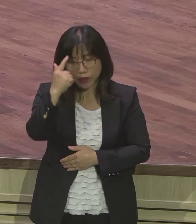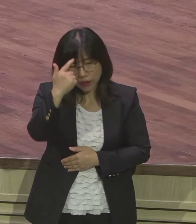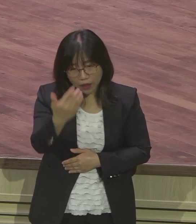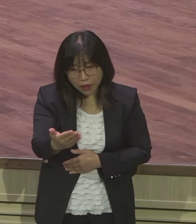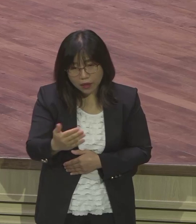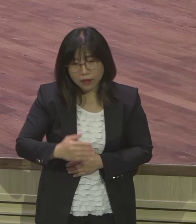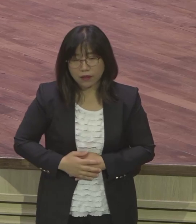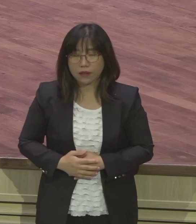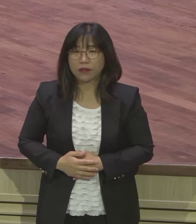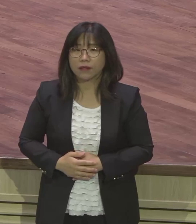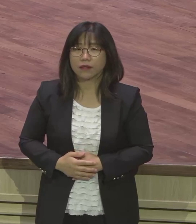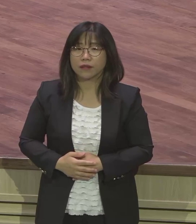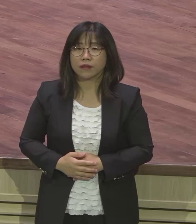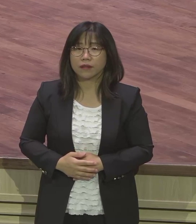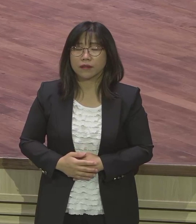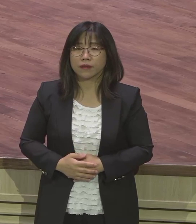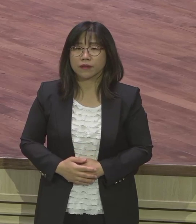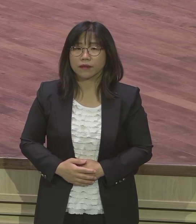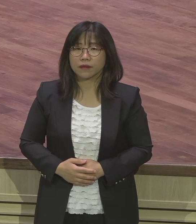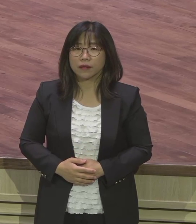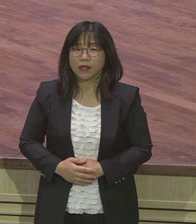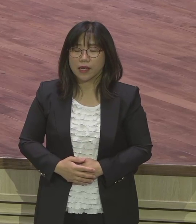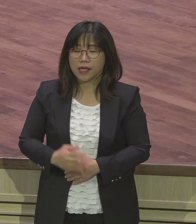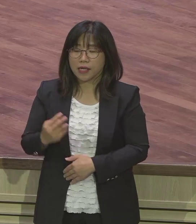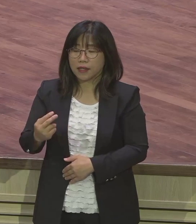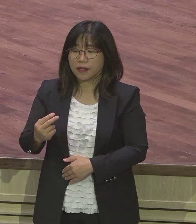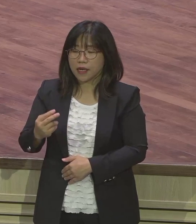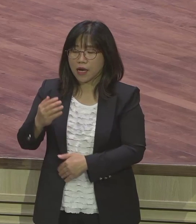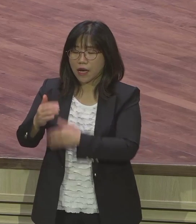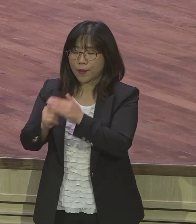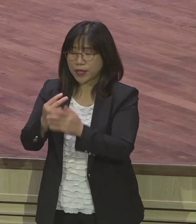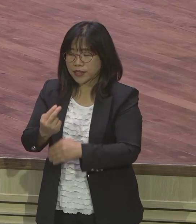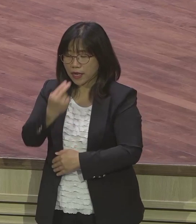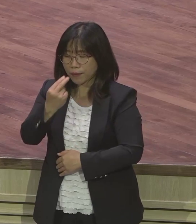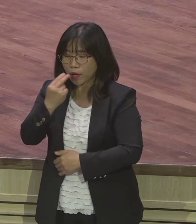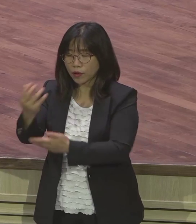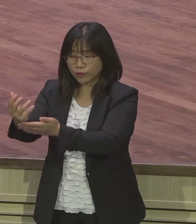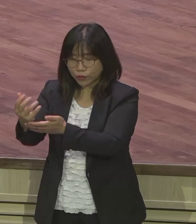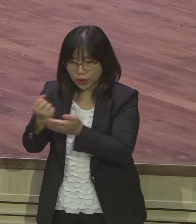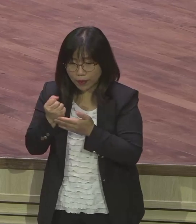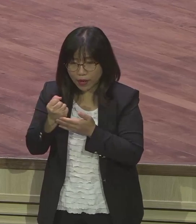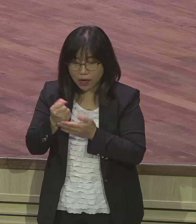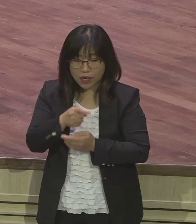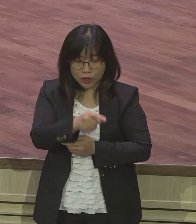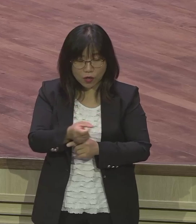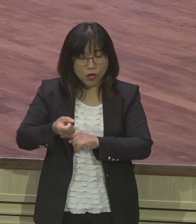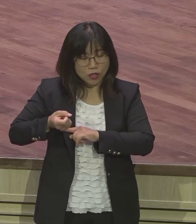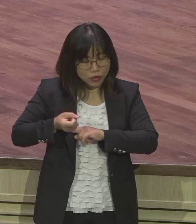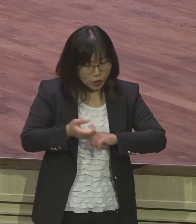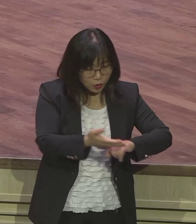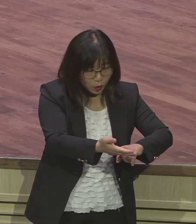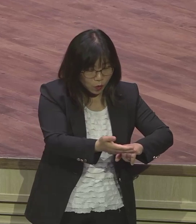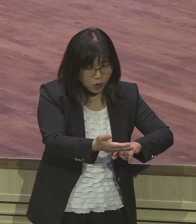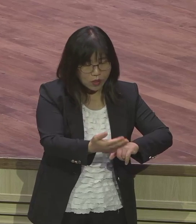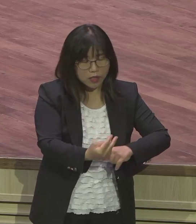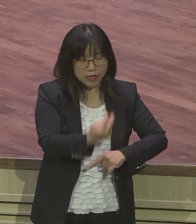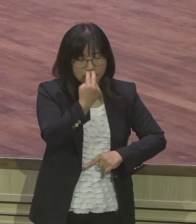말씀 들었지요 그냥 생명 가진 자가 생명 전하고 생명 걸고 생명